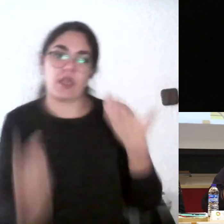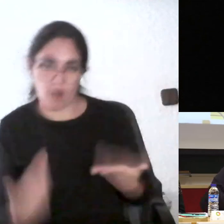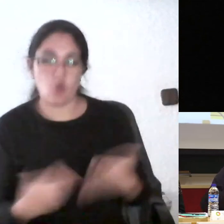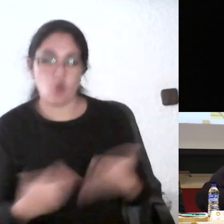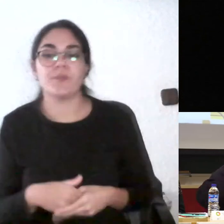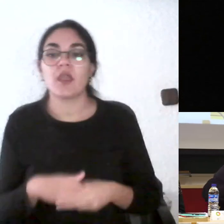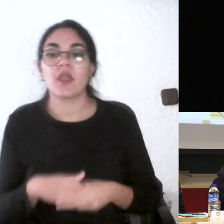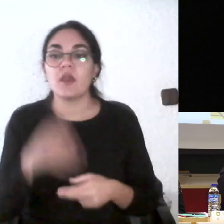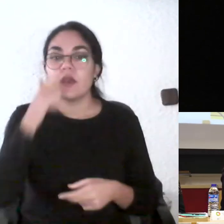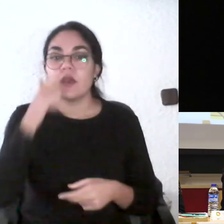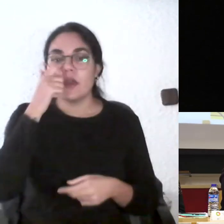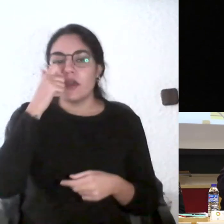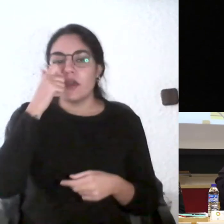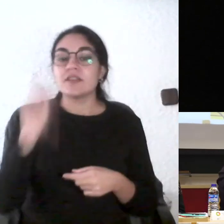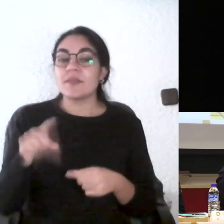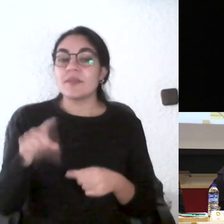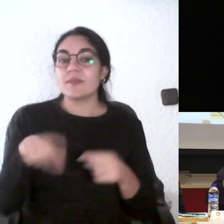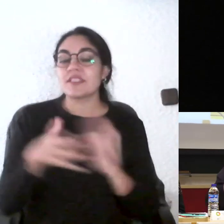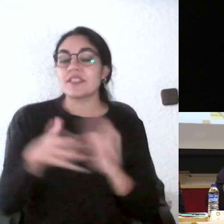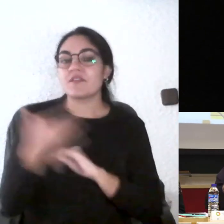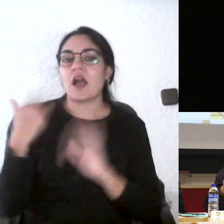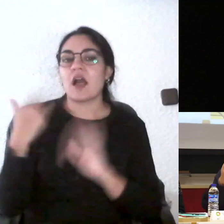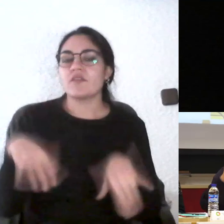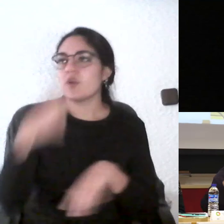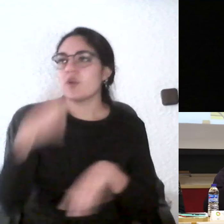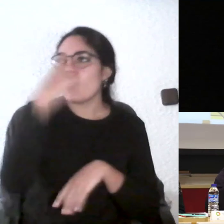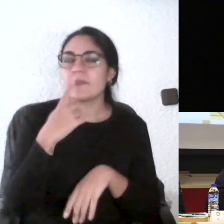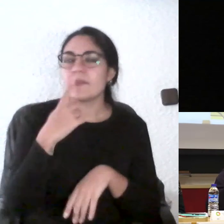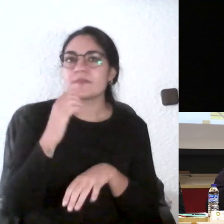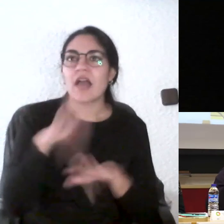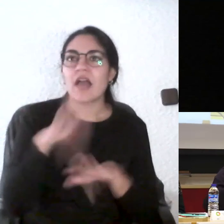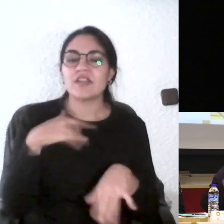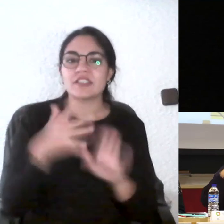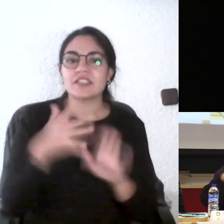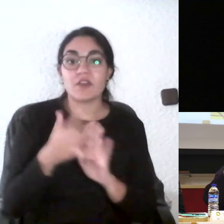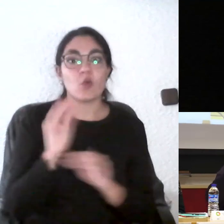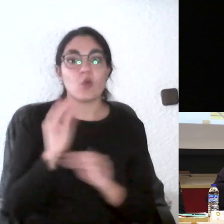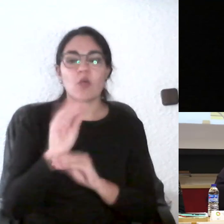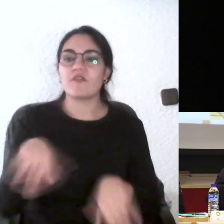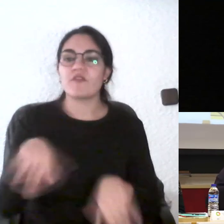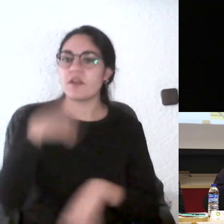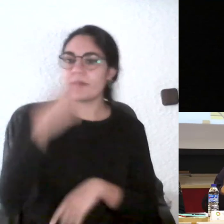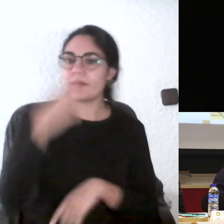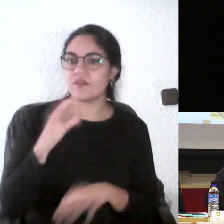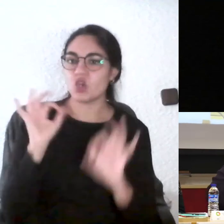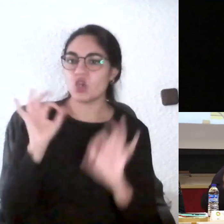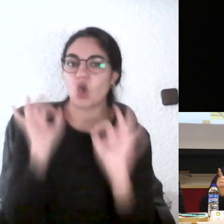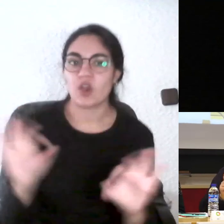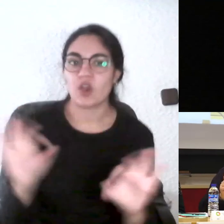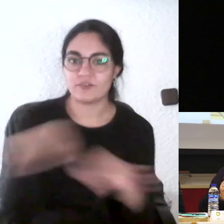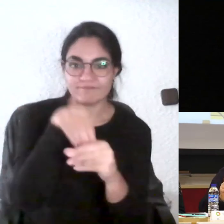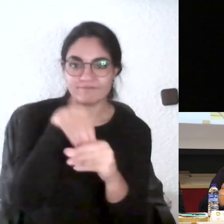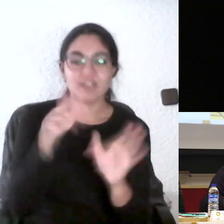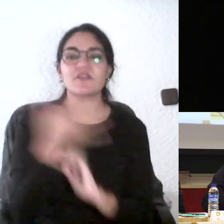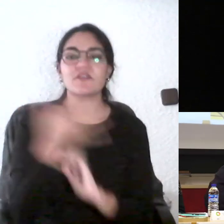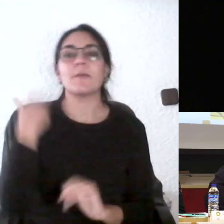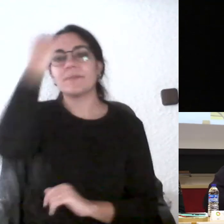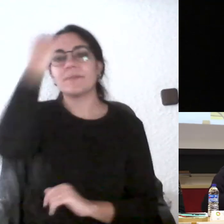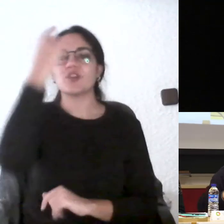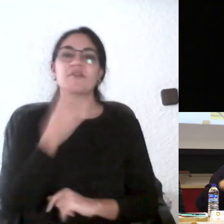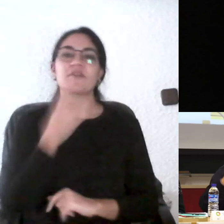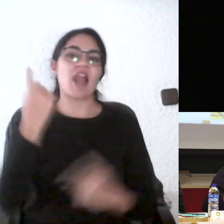agresionamos los contenidos ya estamos decidiendo un perfil muy concreto es más, tiene un peligro si establecemos que los perfiles concretos son iguales para todas las facultades